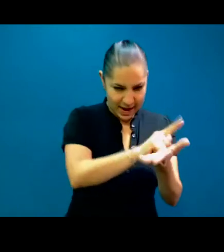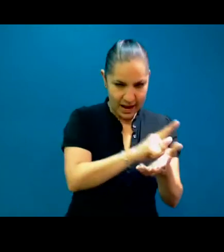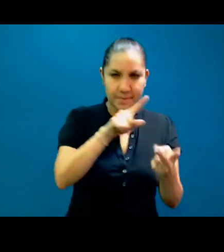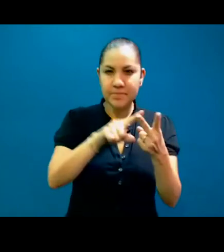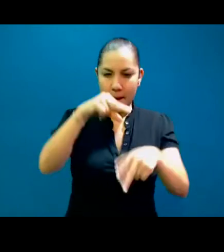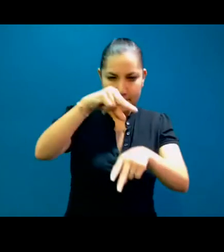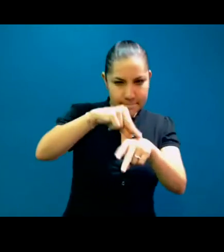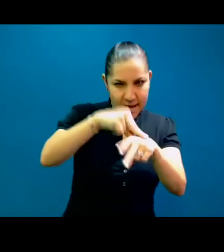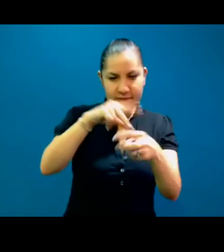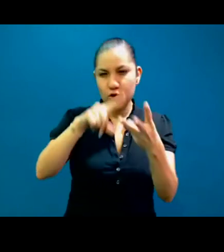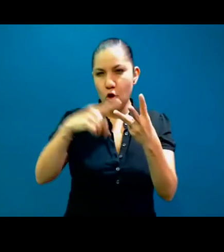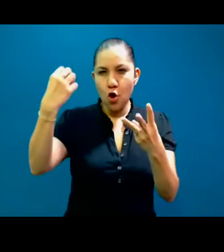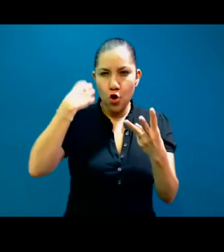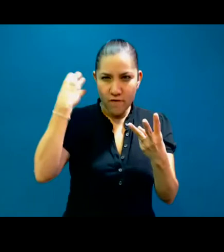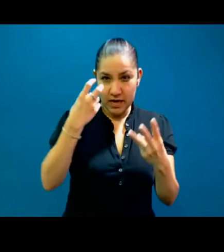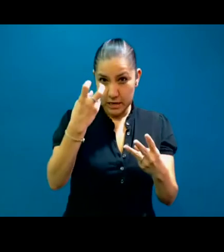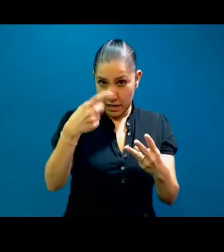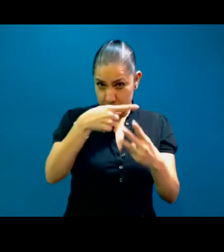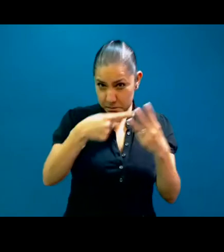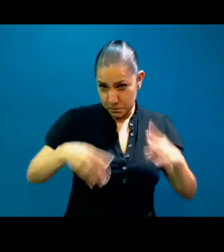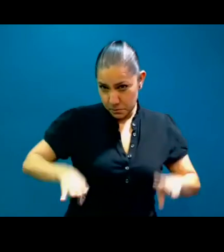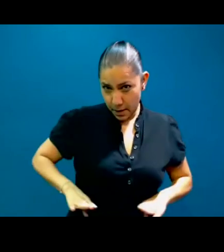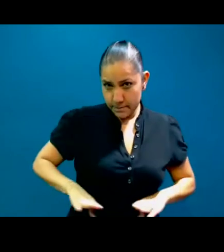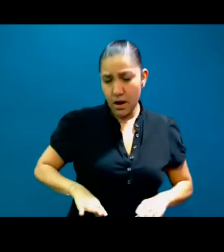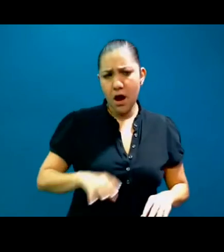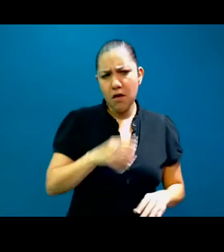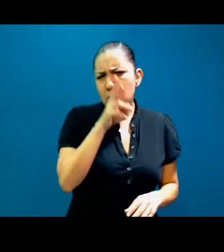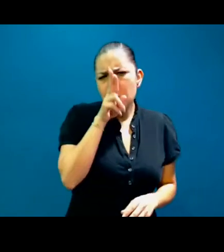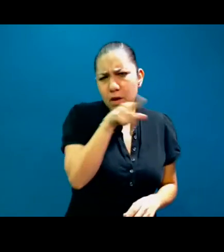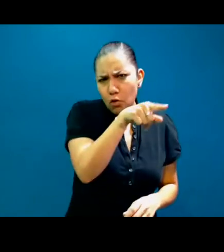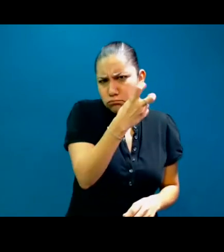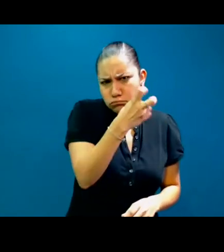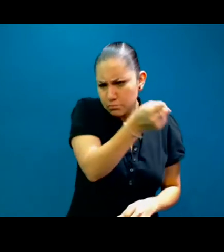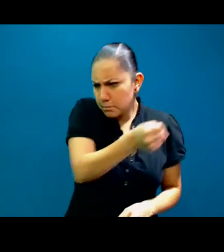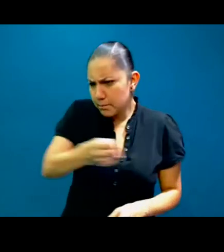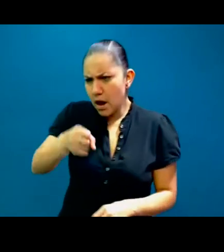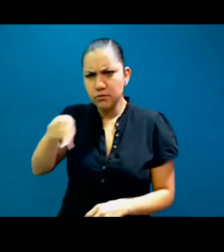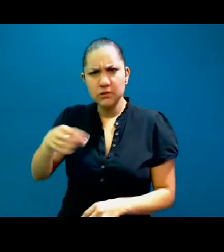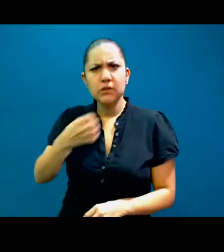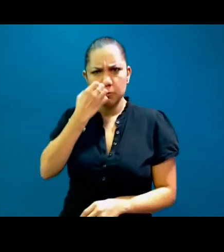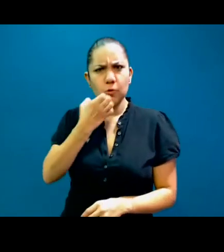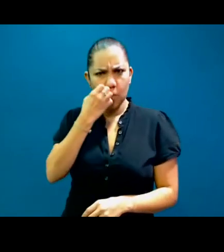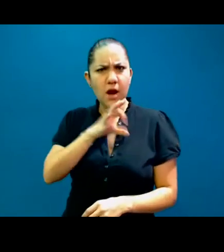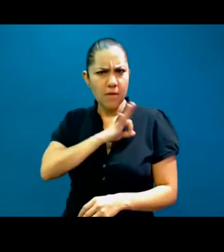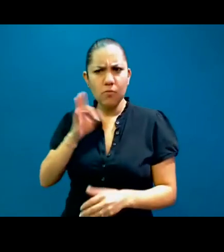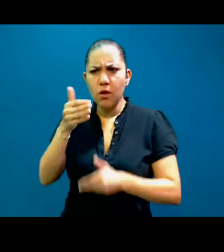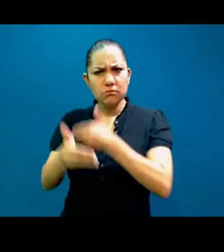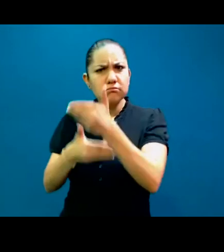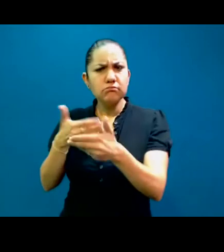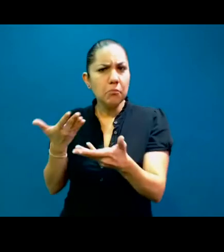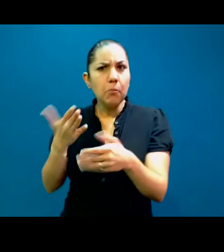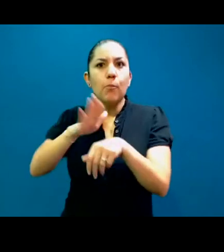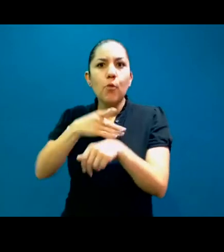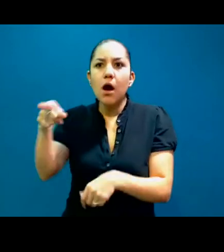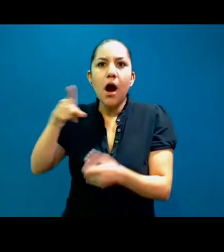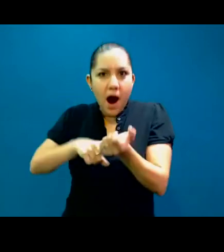porque hacemos un poquito de todo. Cuando hacemos juntas directivas, son intérpretes de conferencia, porque tienes que hacer una interpretación simultánea. Si yo tengo